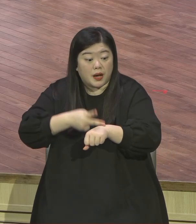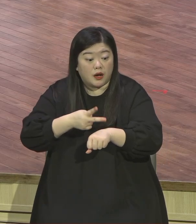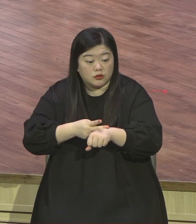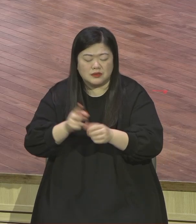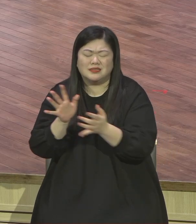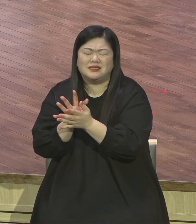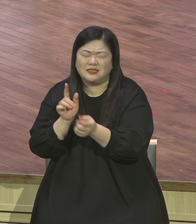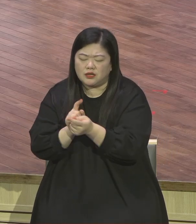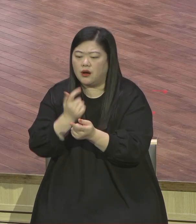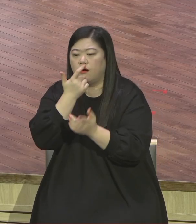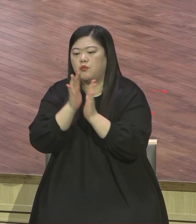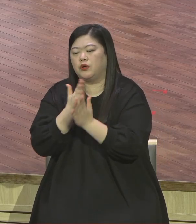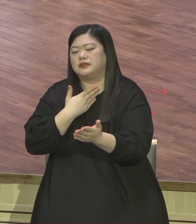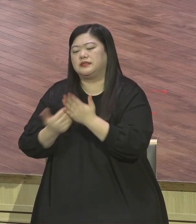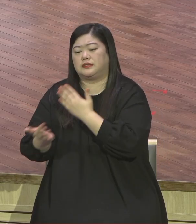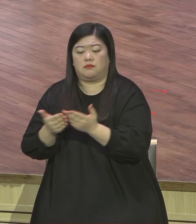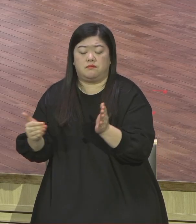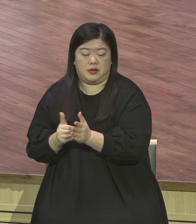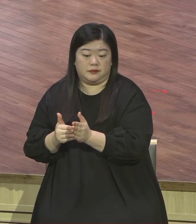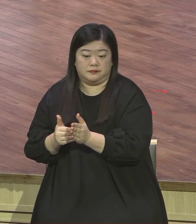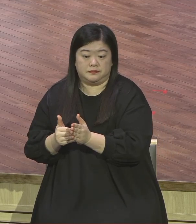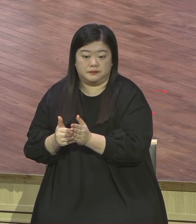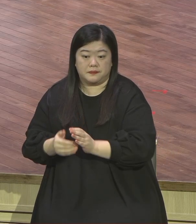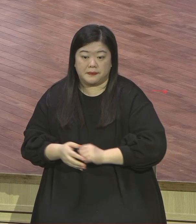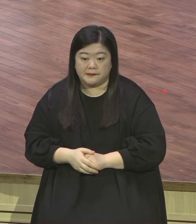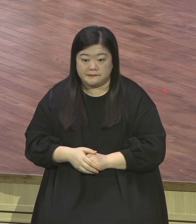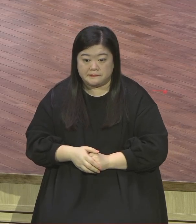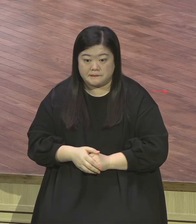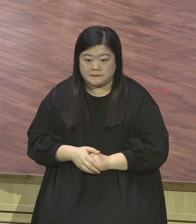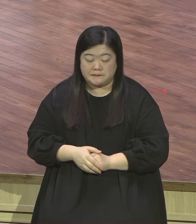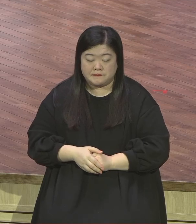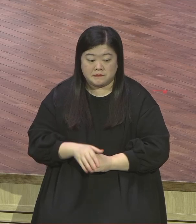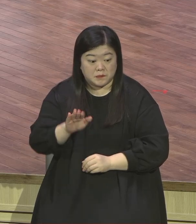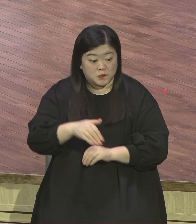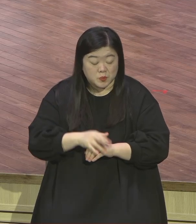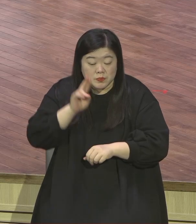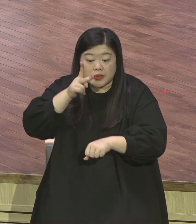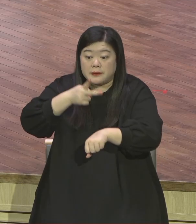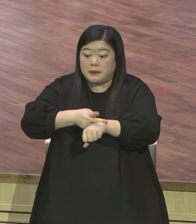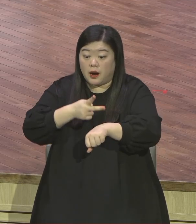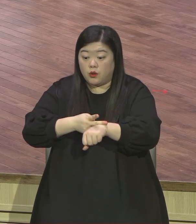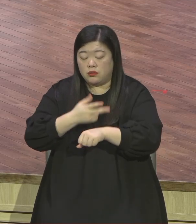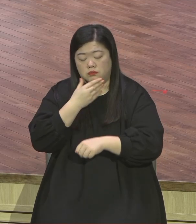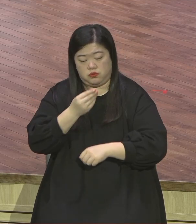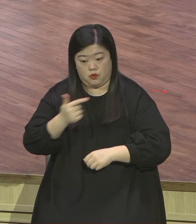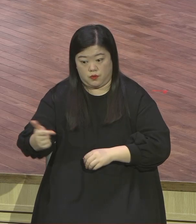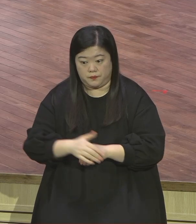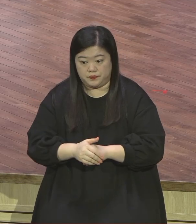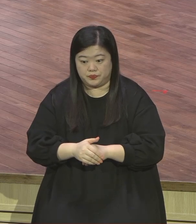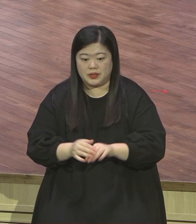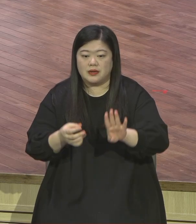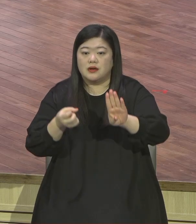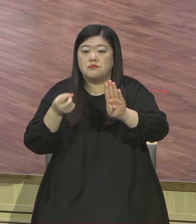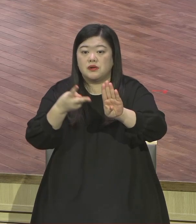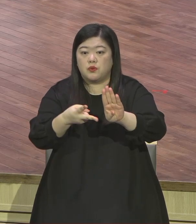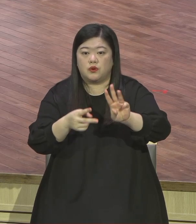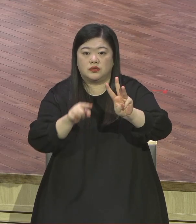때문에 강조한 겁니다 사도 바울이 얼마나 이 축복을 맛보았는지 빌리버 3장 8절에 지금까지